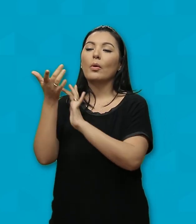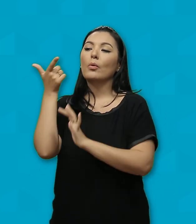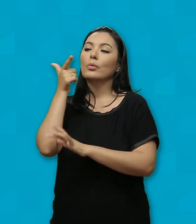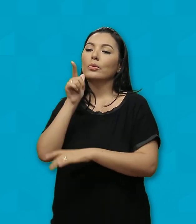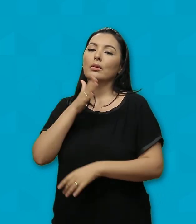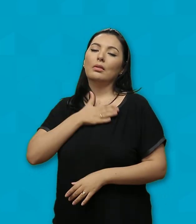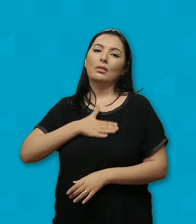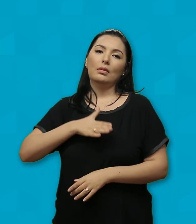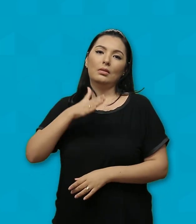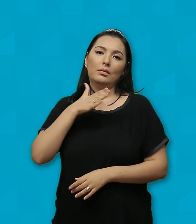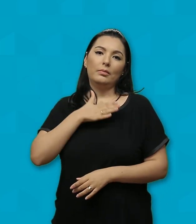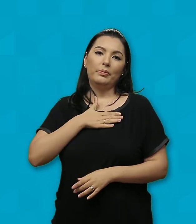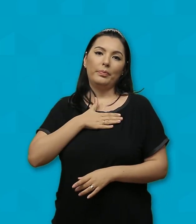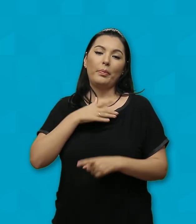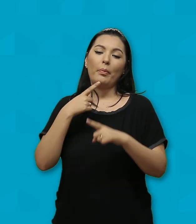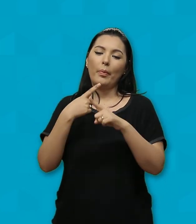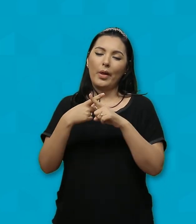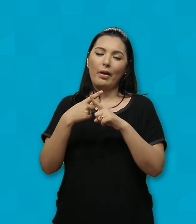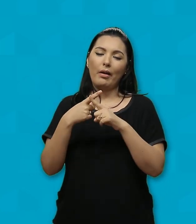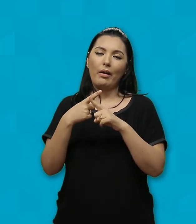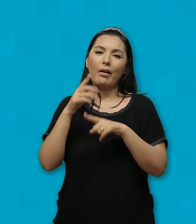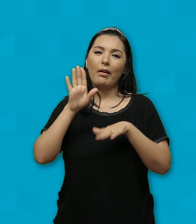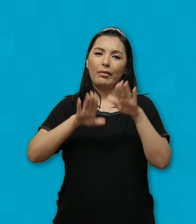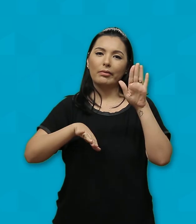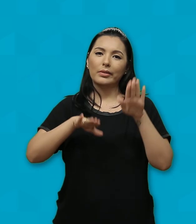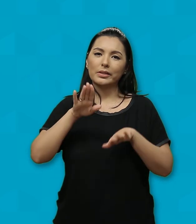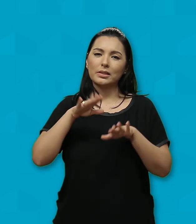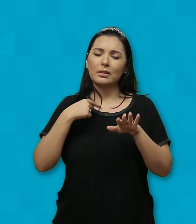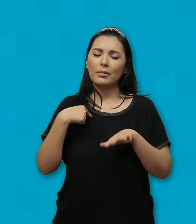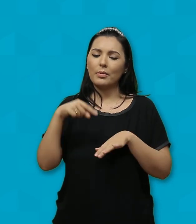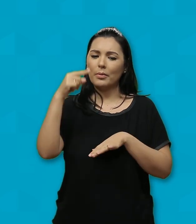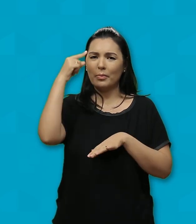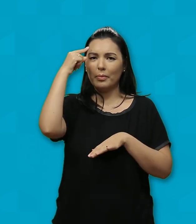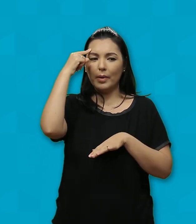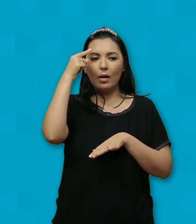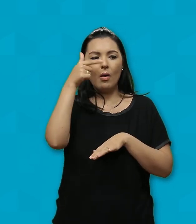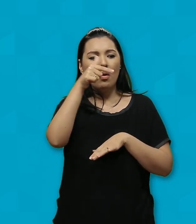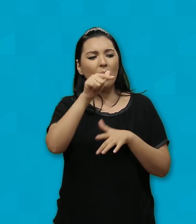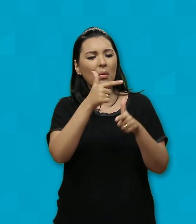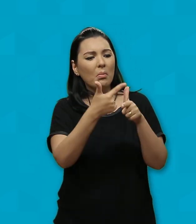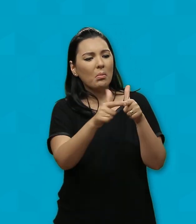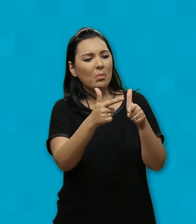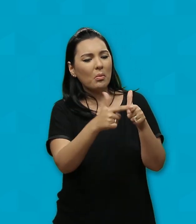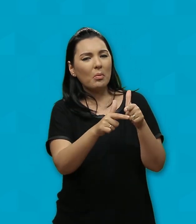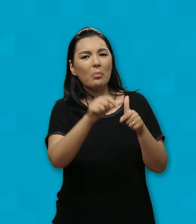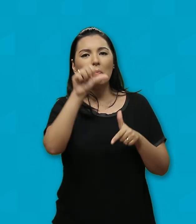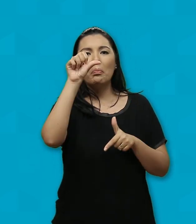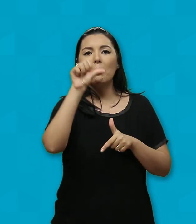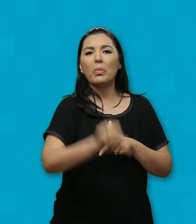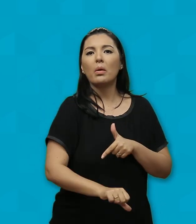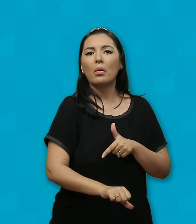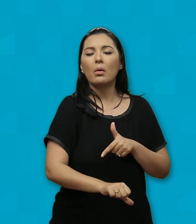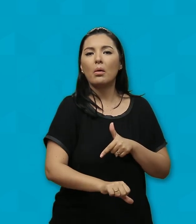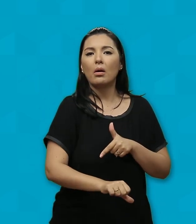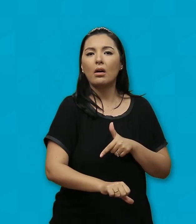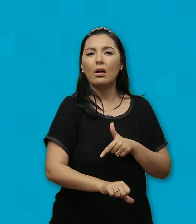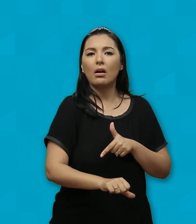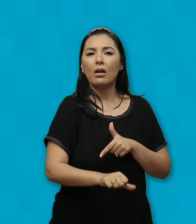Pois às vezes É preciso ver situações piores que a nossa Para vermos que nossa dor Não é